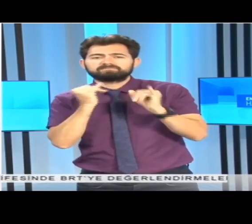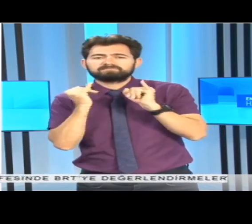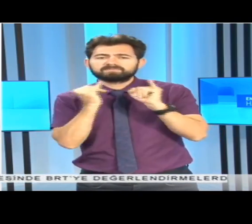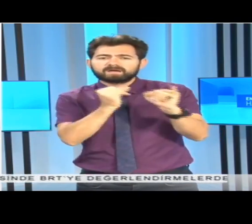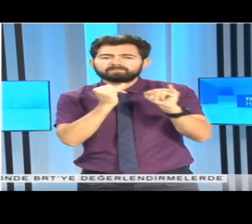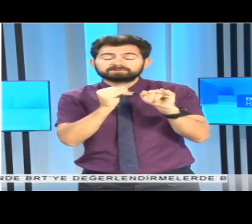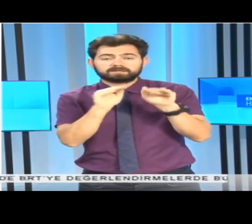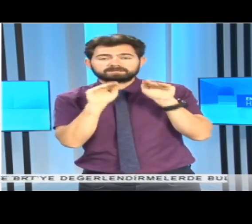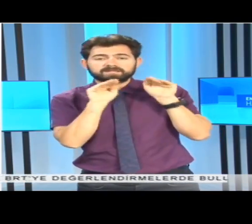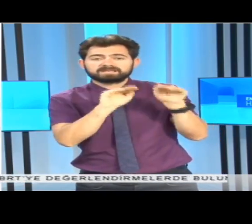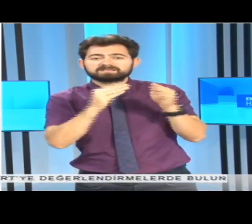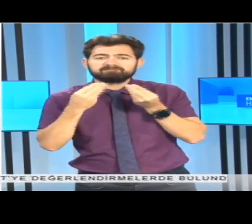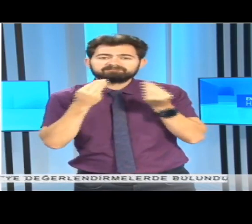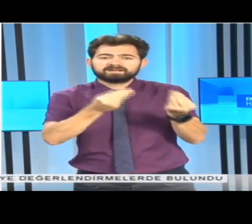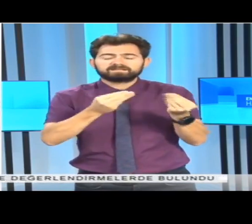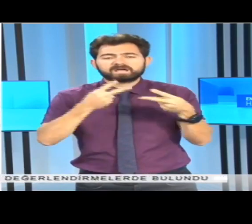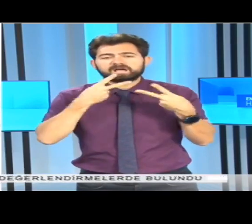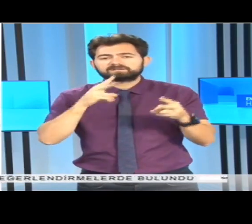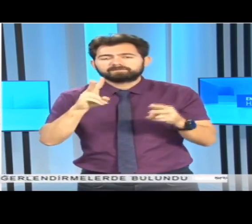destek belirtildi.